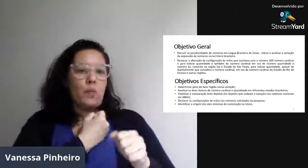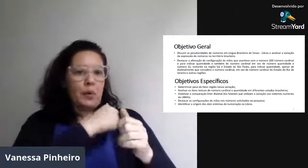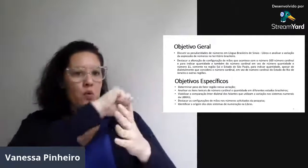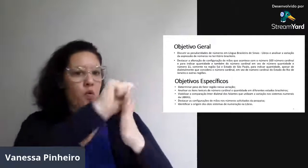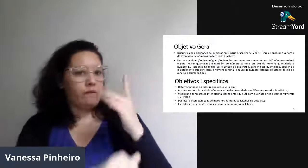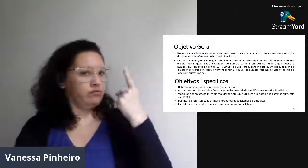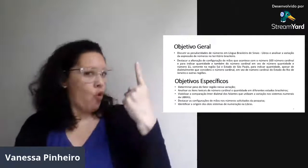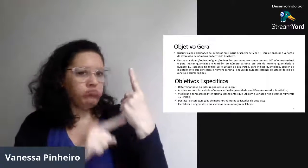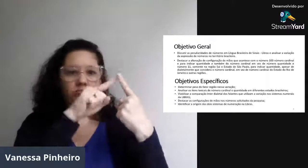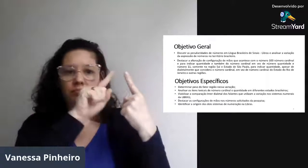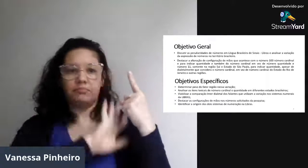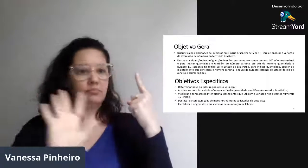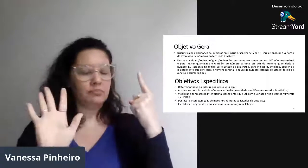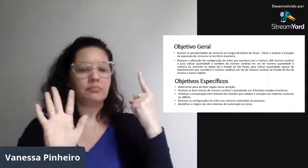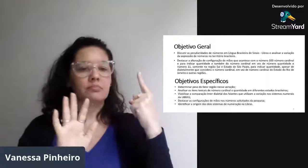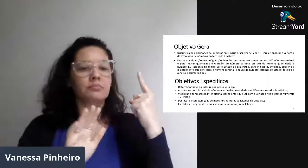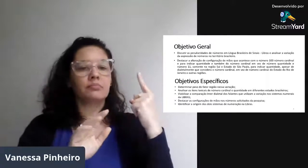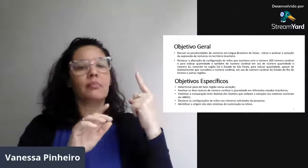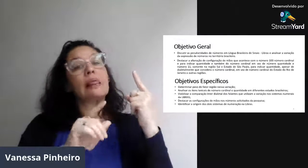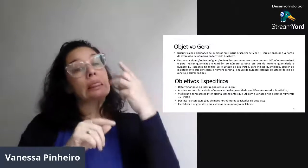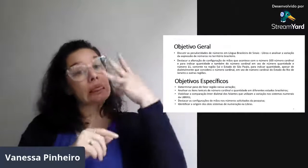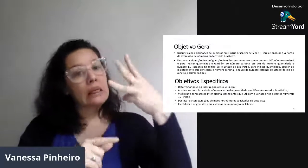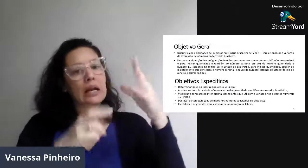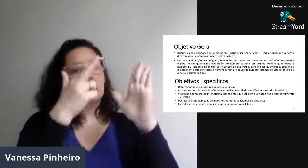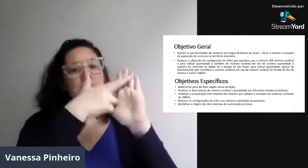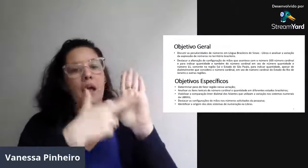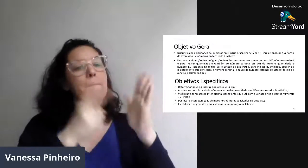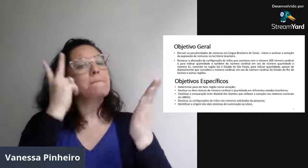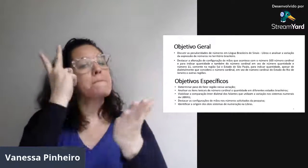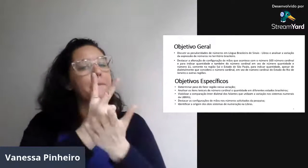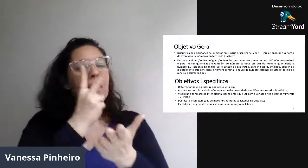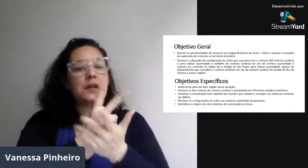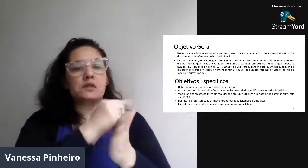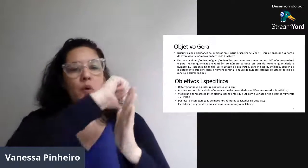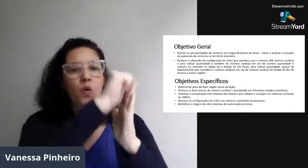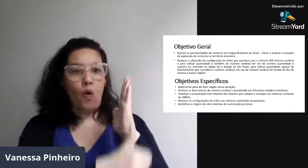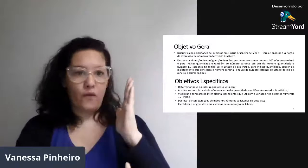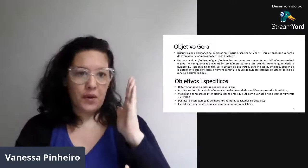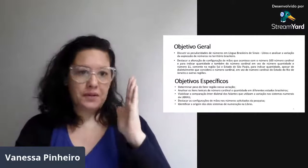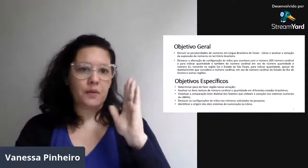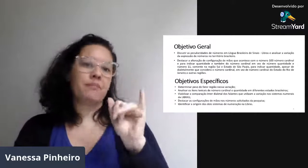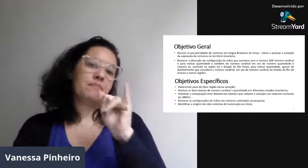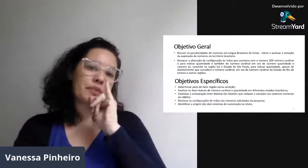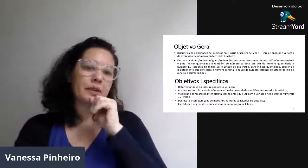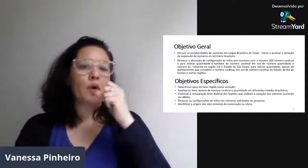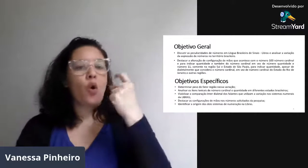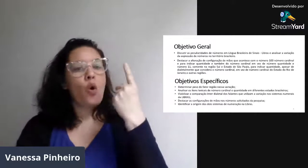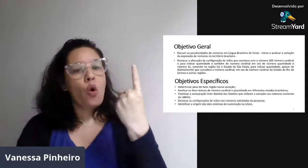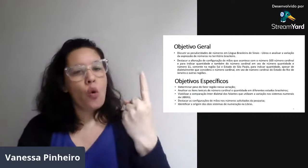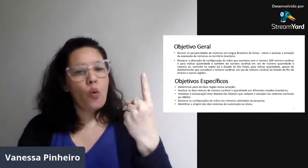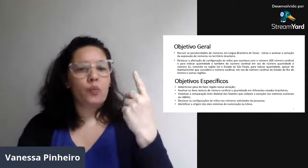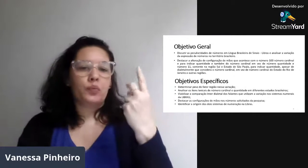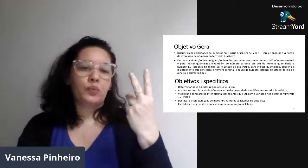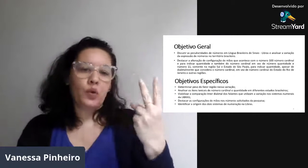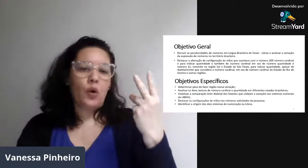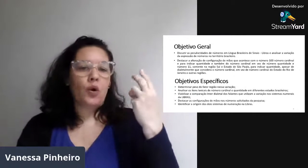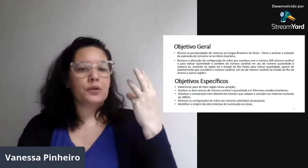um sistema numérico na configuração da mão. E mais, para as três regras, usa-se, por exemplo, 1,